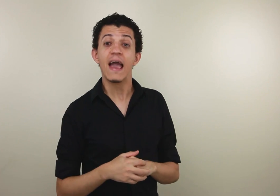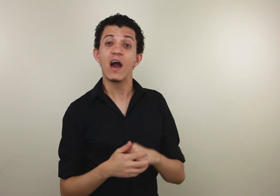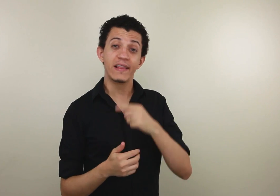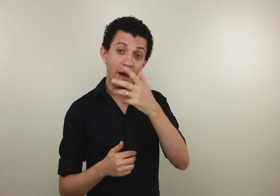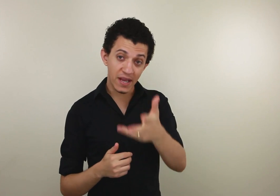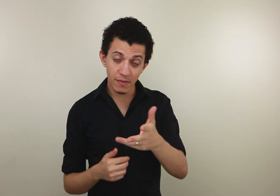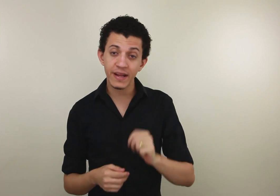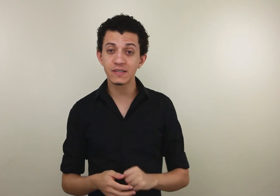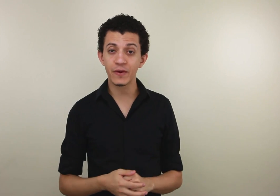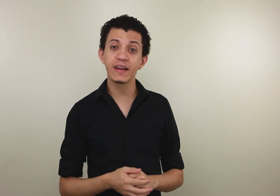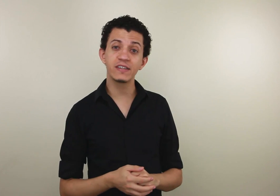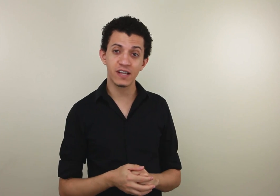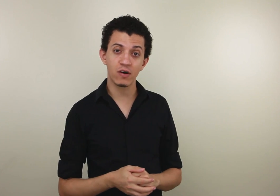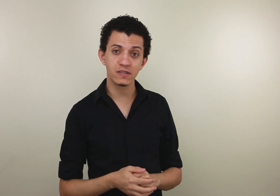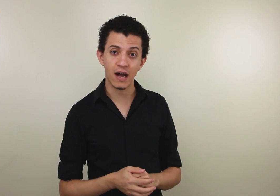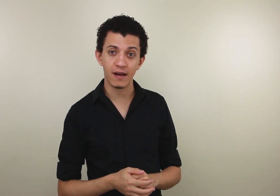Da mesma maneira que você poderia dizer gostar